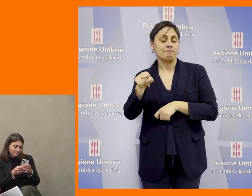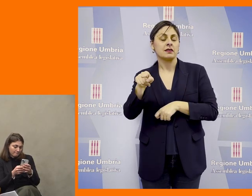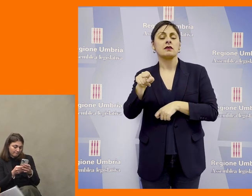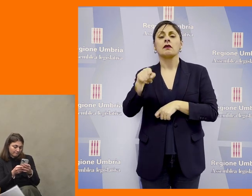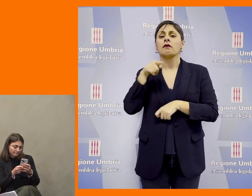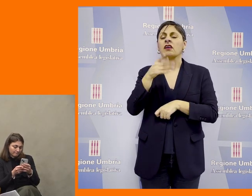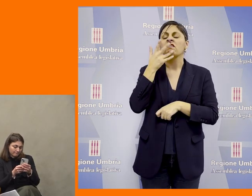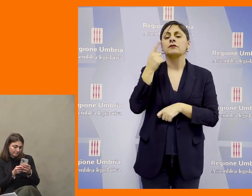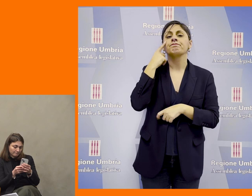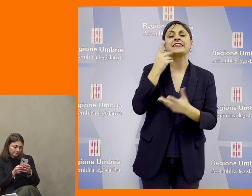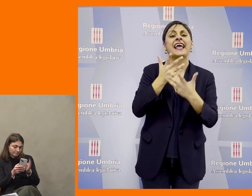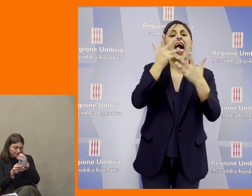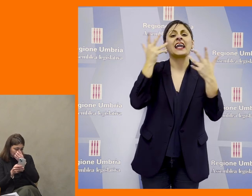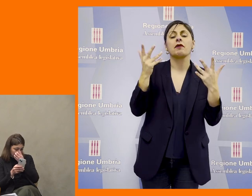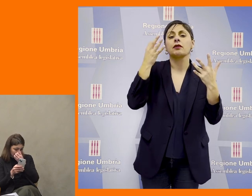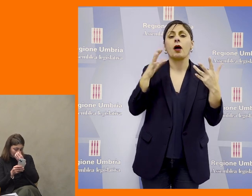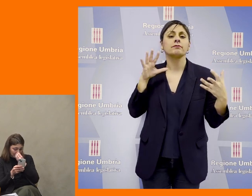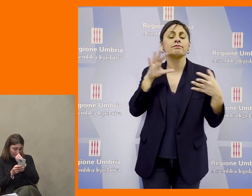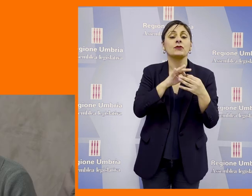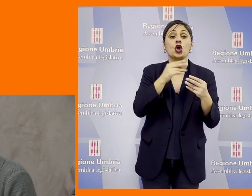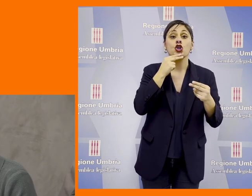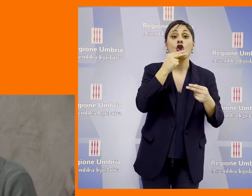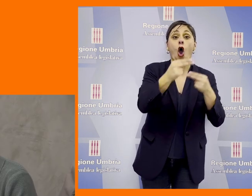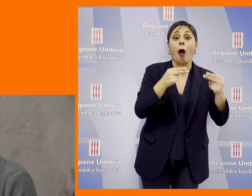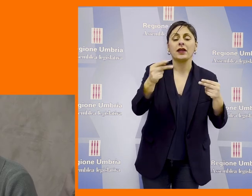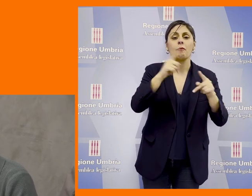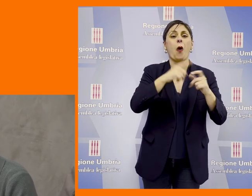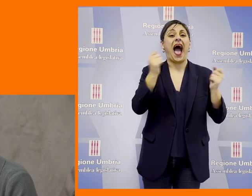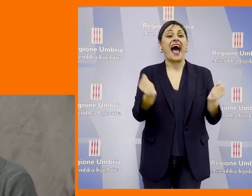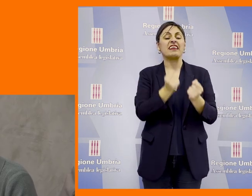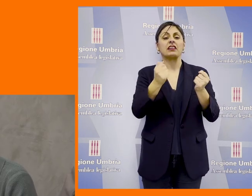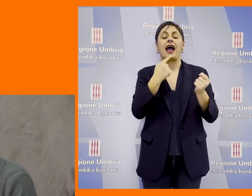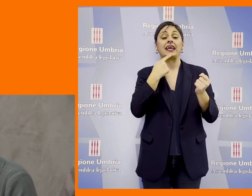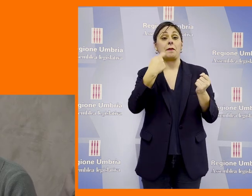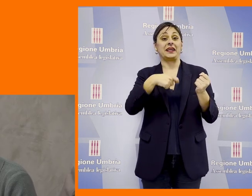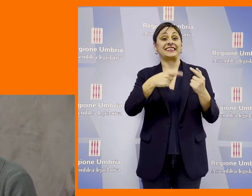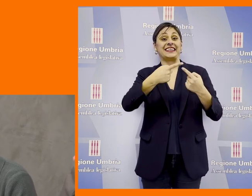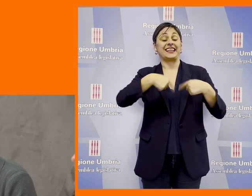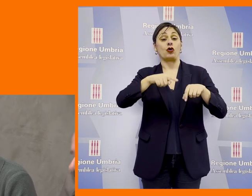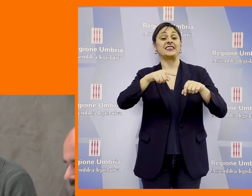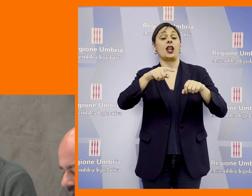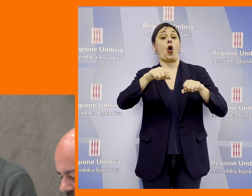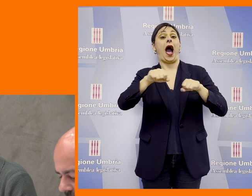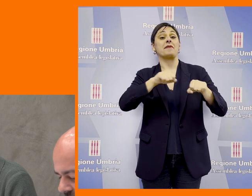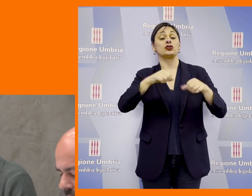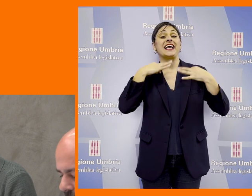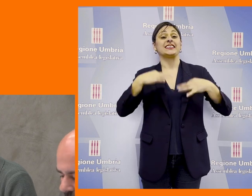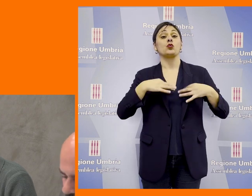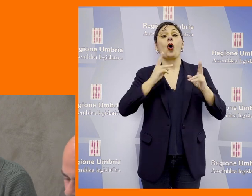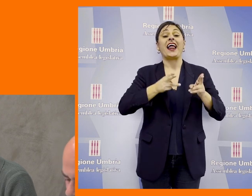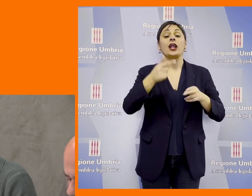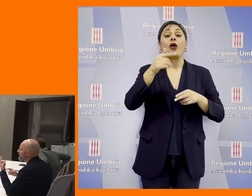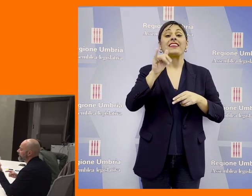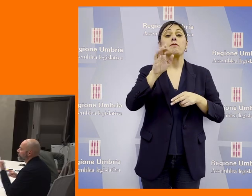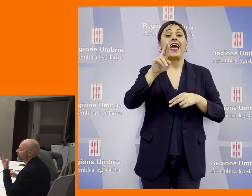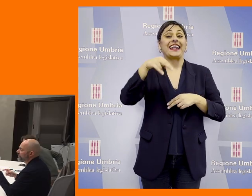in cui chiede chiarimenti circa la nomina e le attività svolte dal Presidente del Consiglio d'Amministrazione dell'Istituto